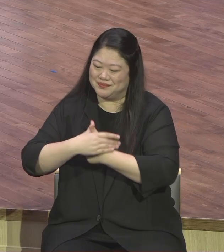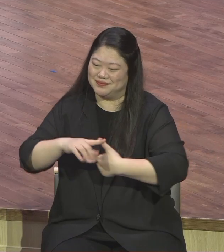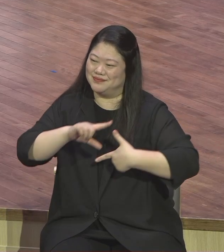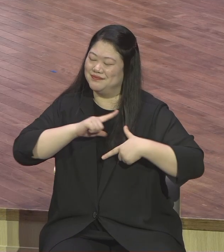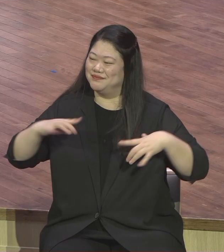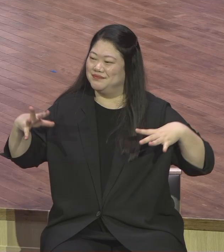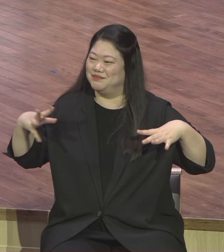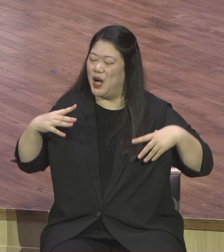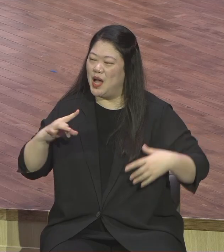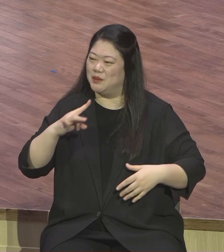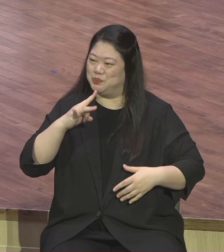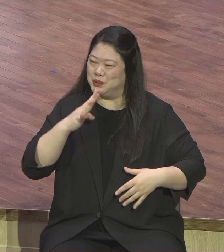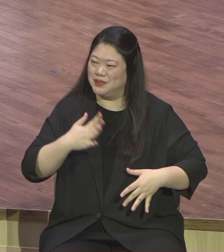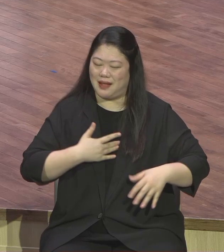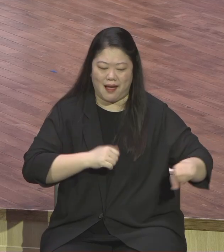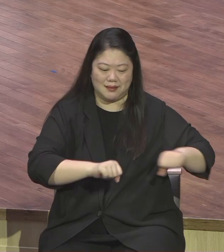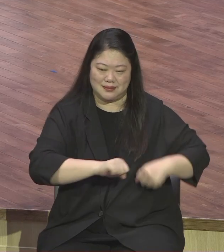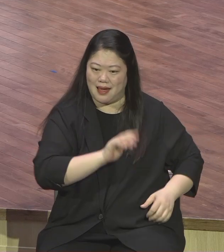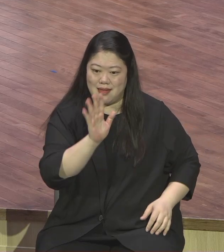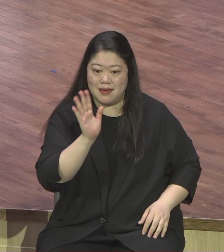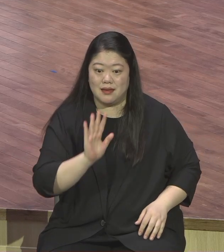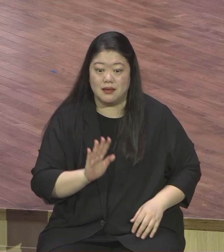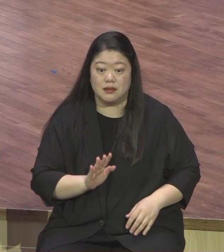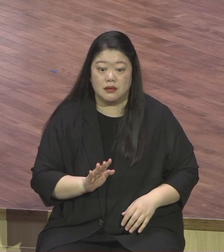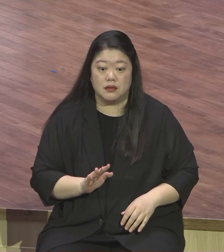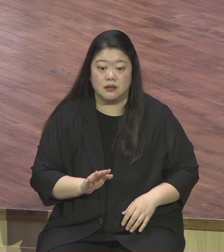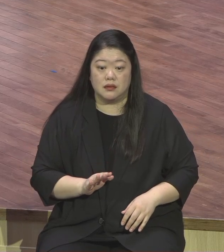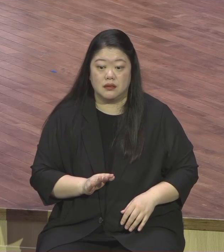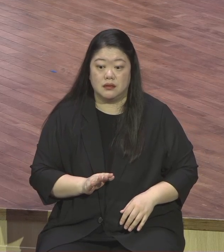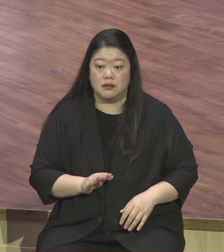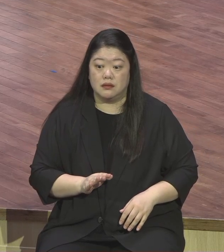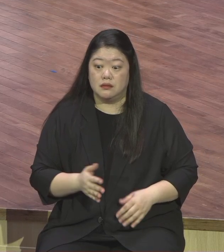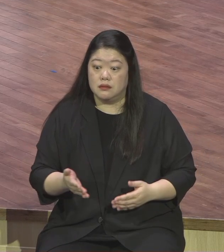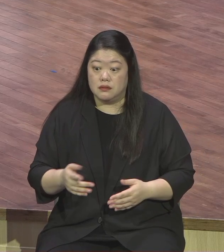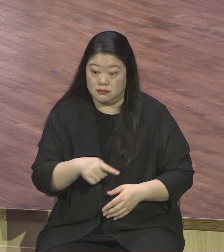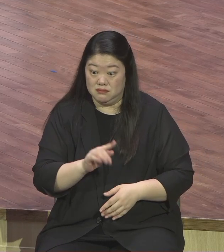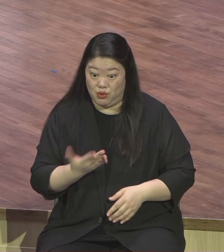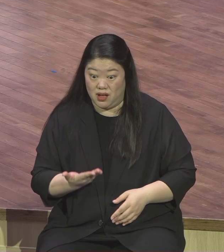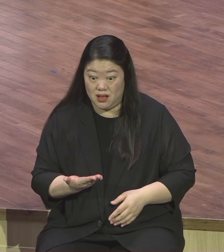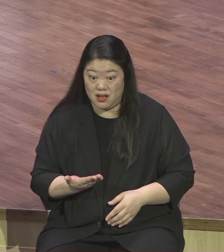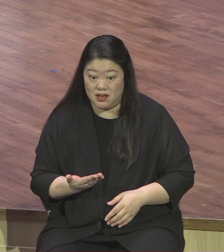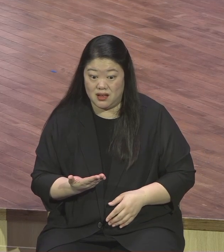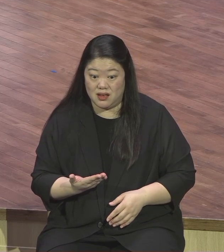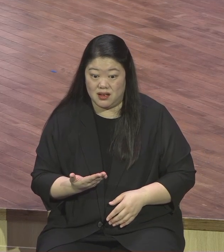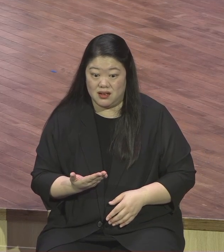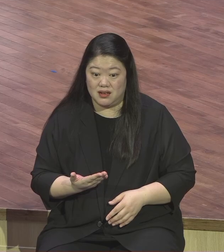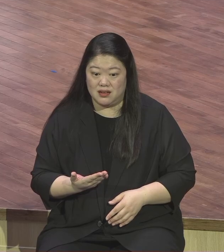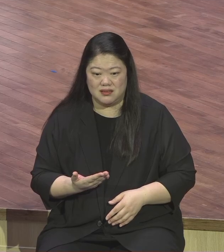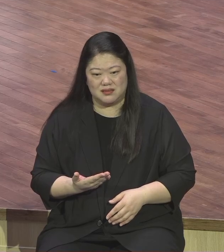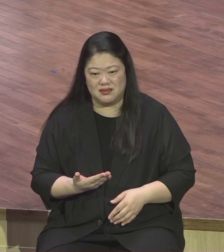긴장감이 없고 영적인 책임감이 없고 영적인 이 활동생이 없단 말이에요 그러니까